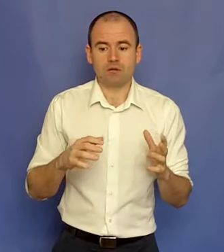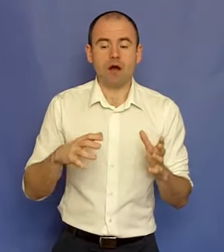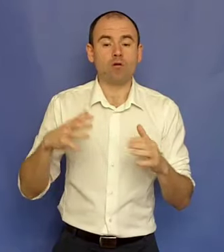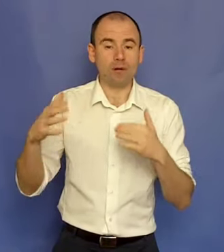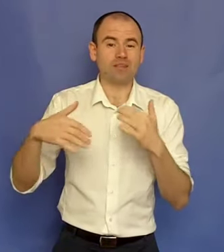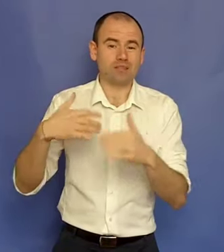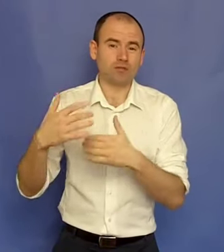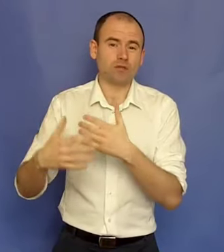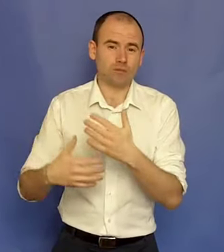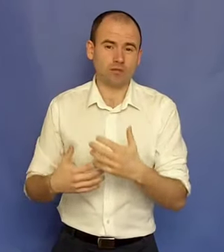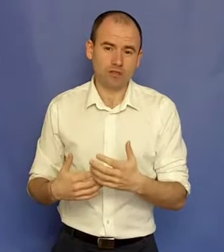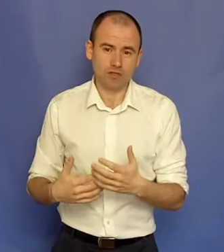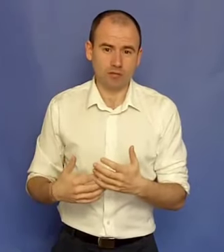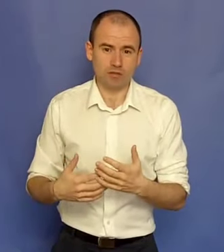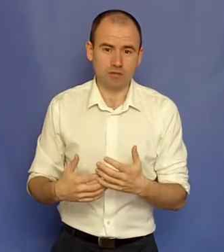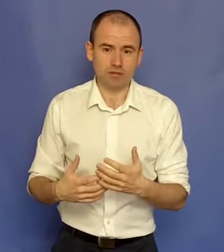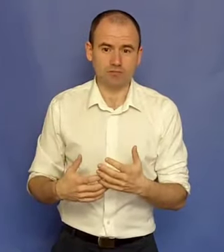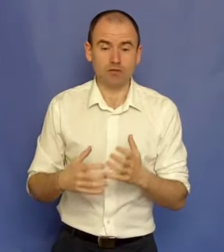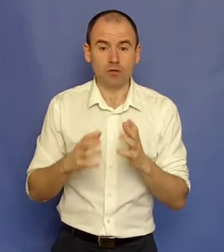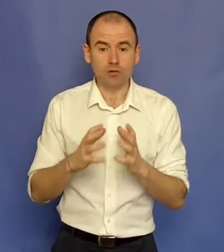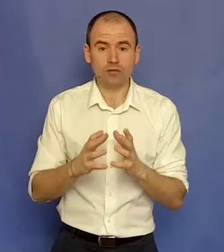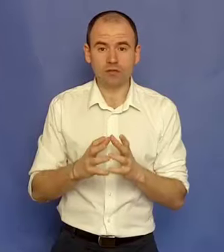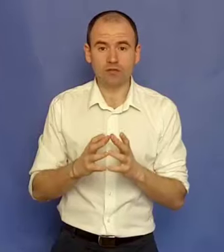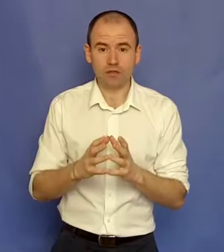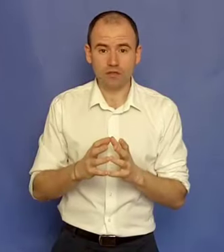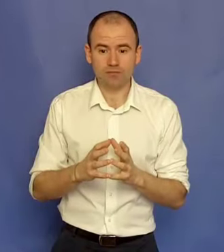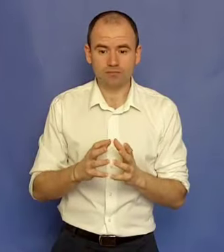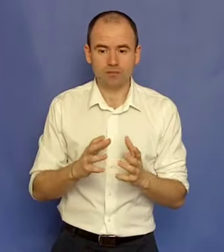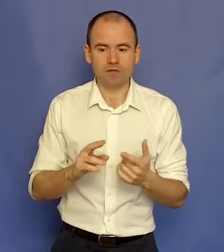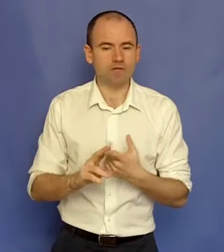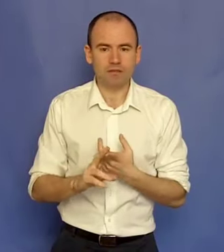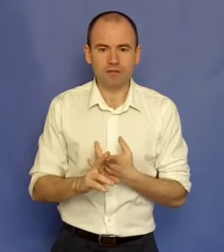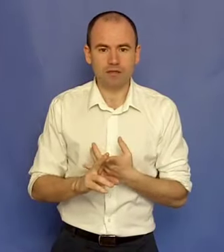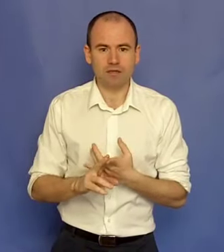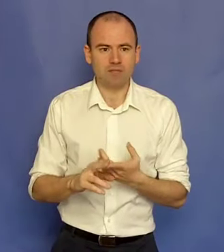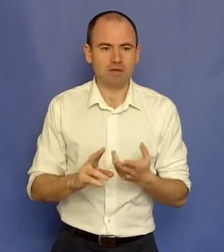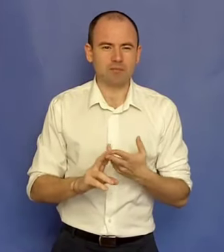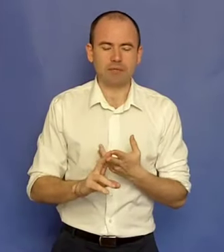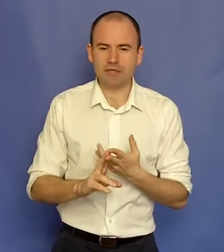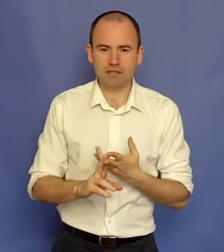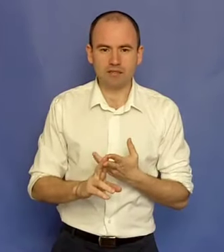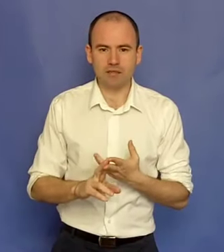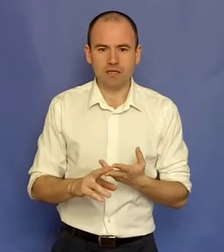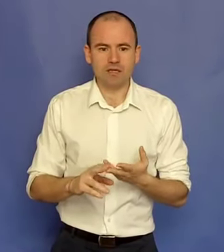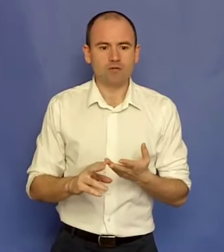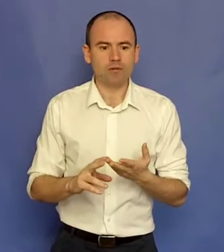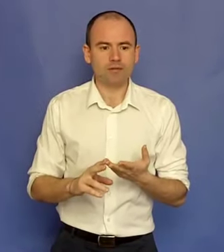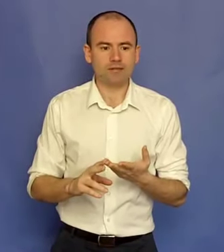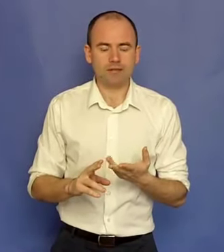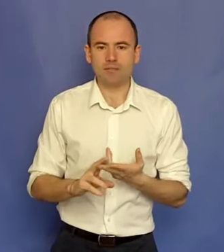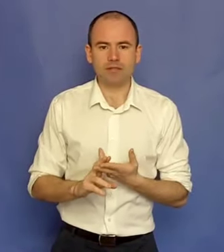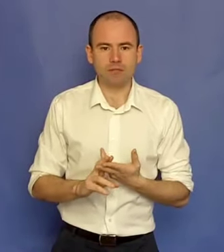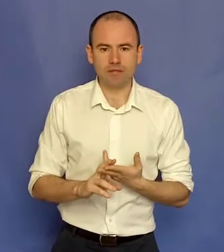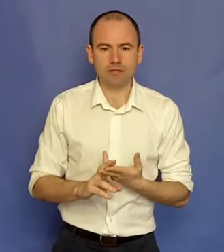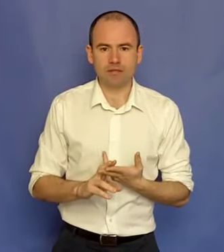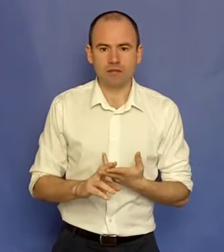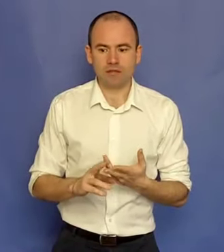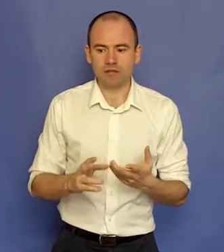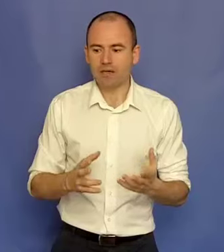Acum, asta este un exemplu exagerat, bineînțeles. Însă vreau să te fac să înțelegi că vârsta, experiența, nu mai sunt impedimente în